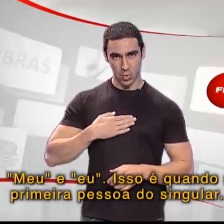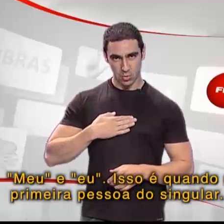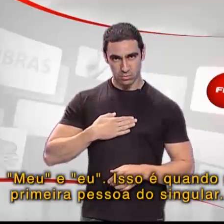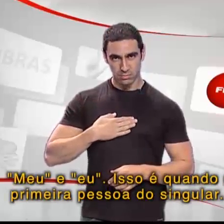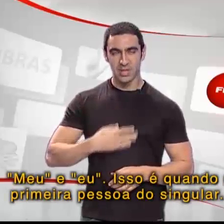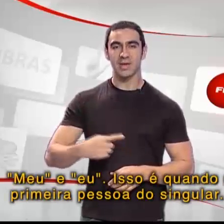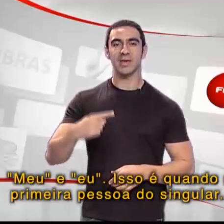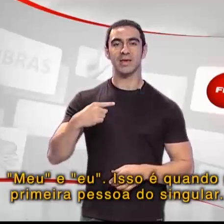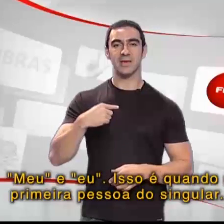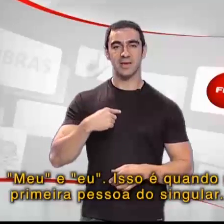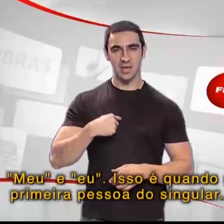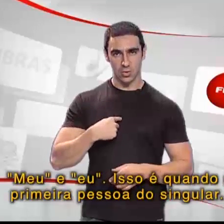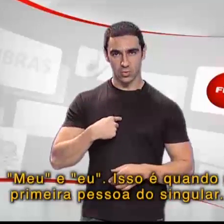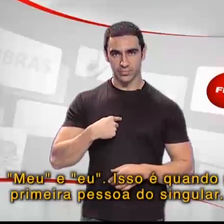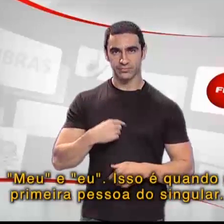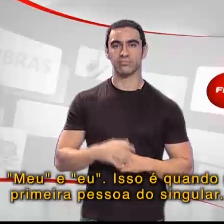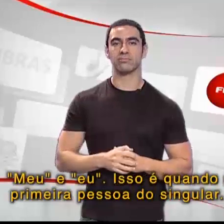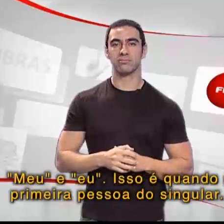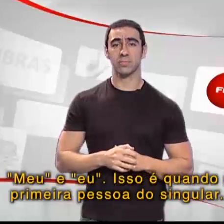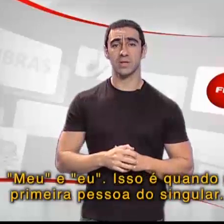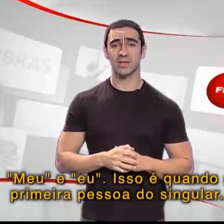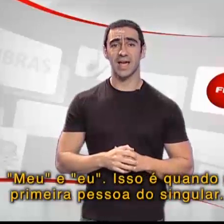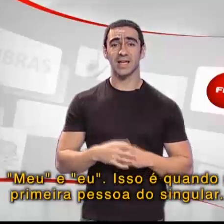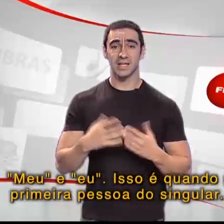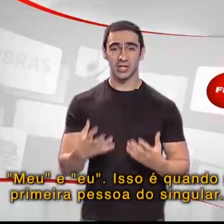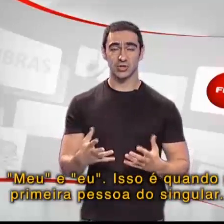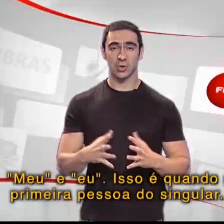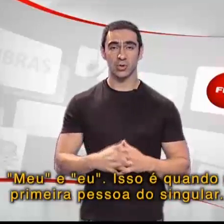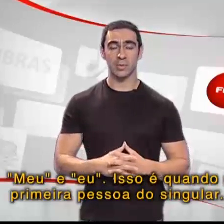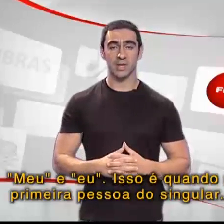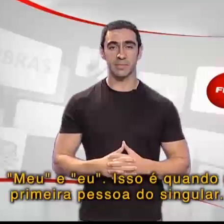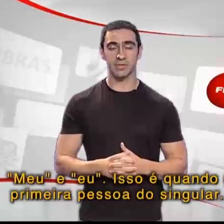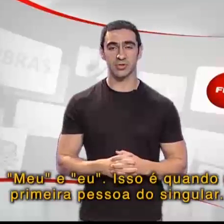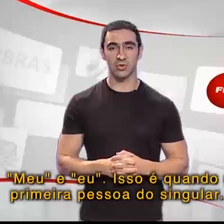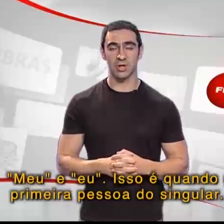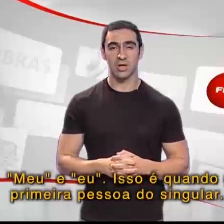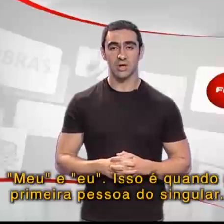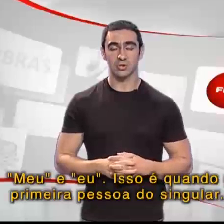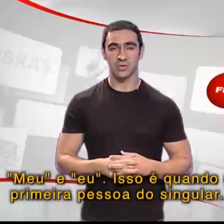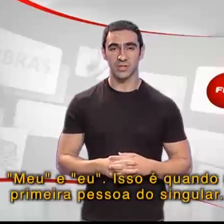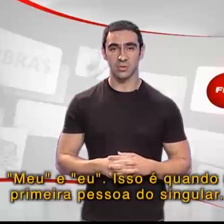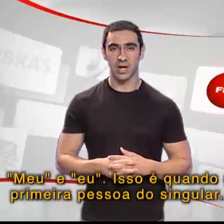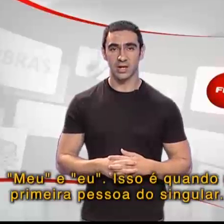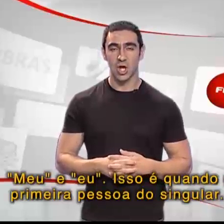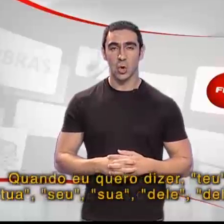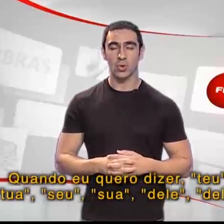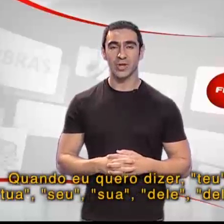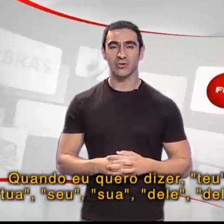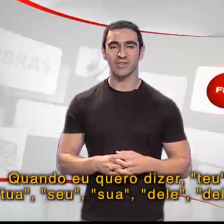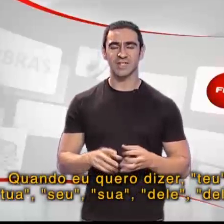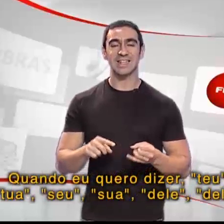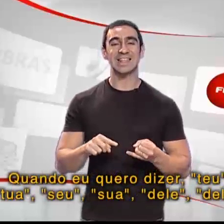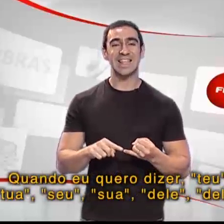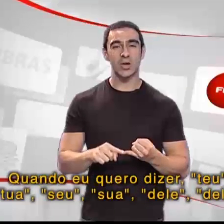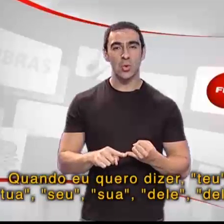e eu. Isso é quando é a primeira pessoa do singular. Quando eu quero dizer teu,